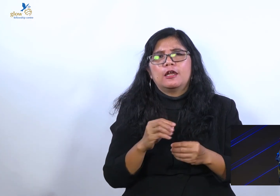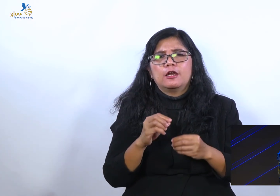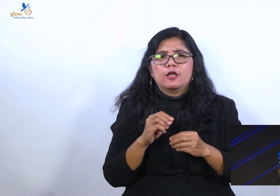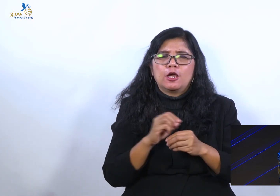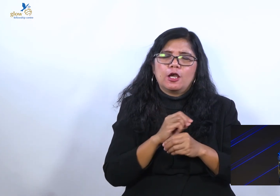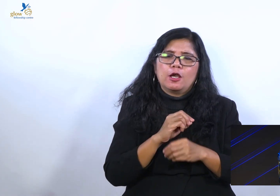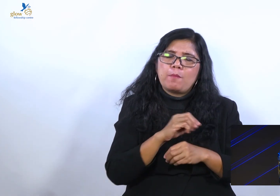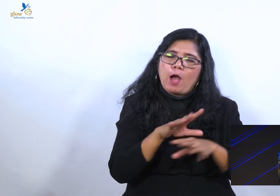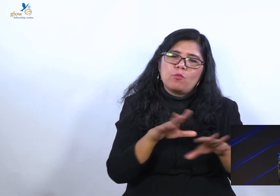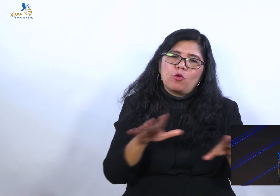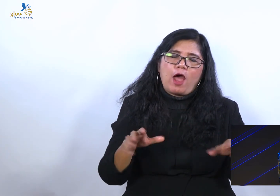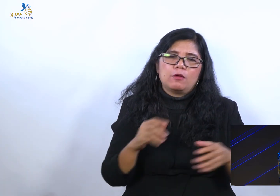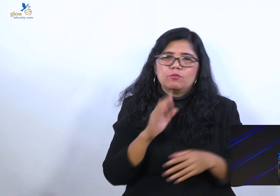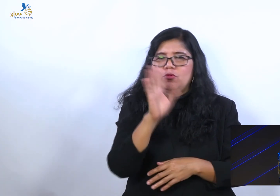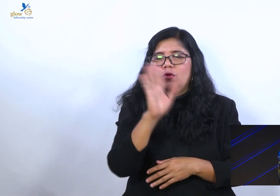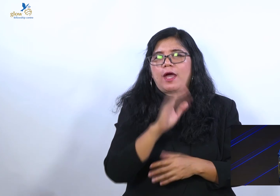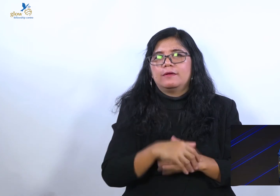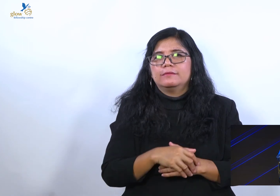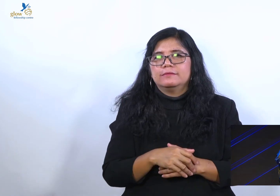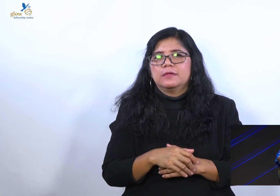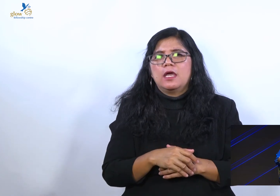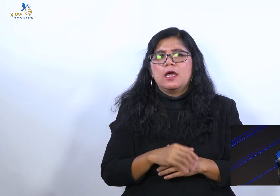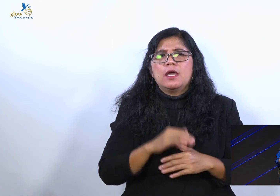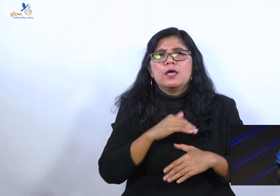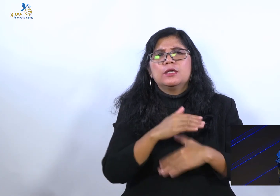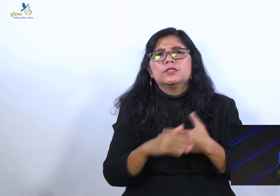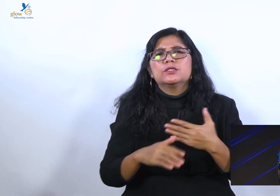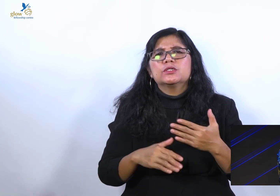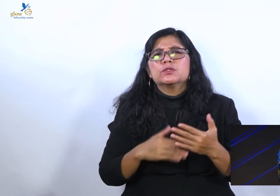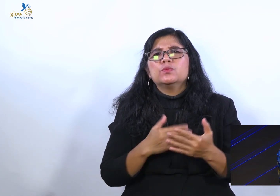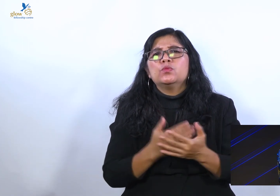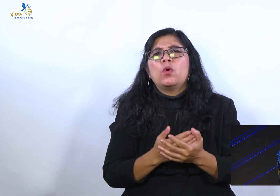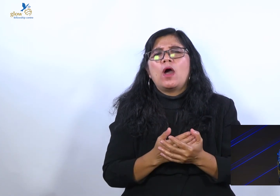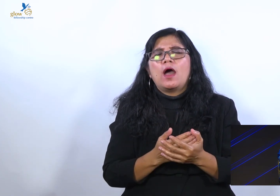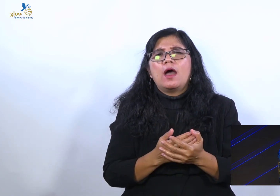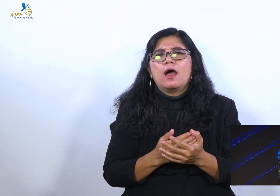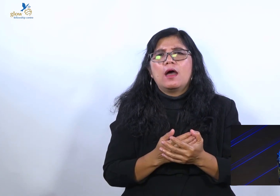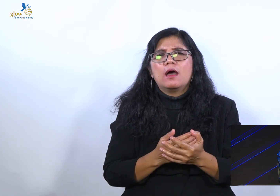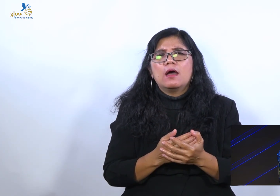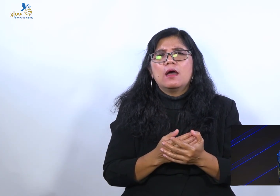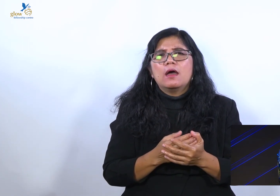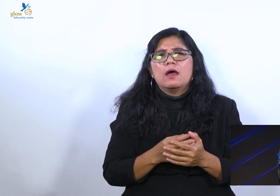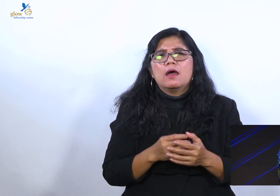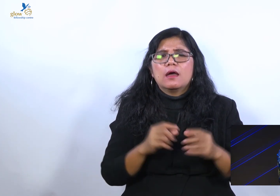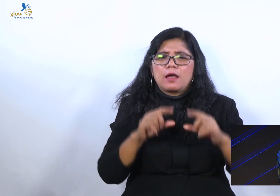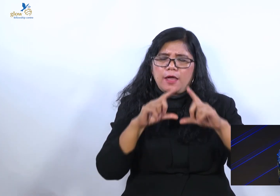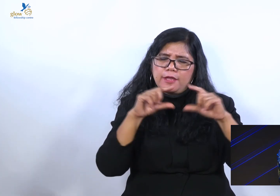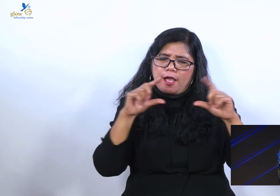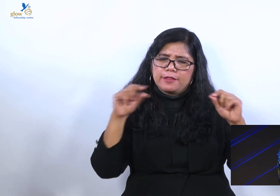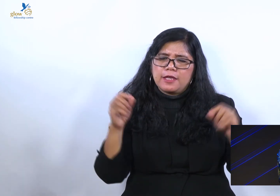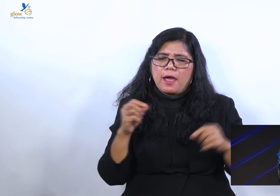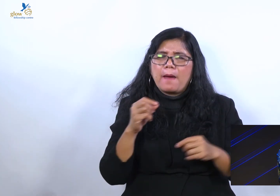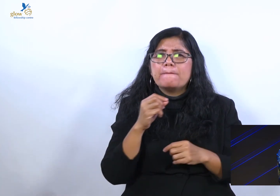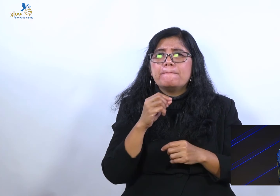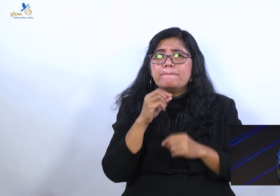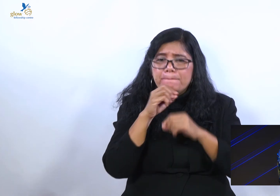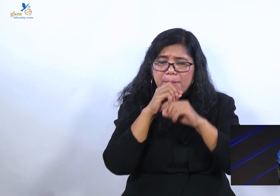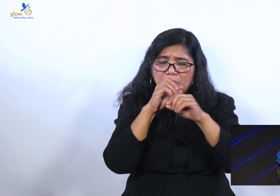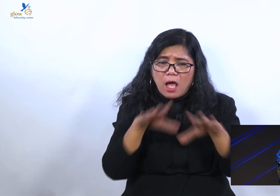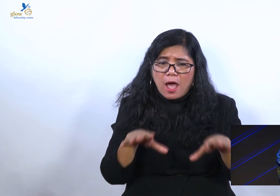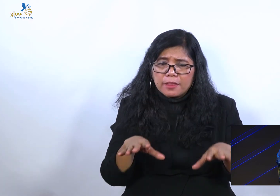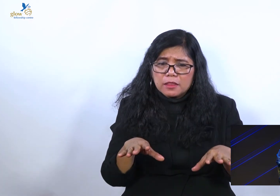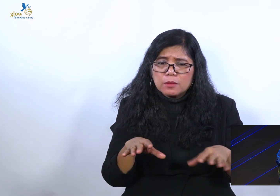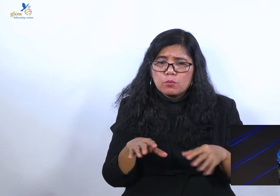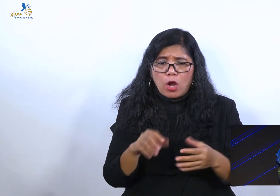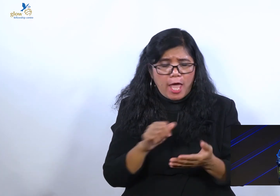Semua kata berkat dalam Alkitab. Boleh sudah tip X. Tip X saja. Tip X saja